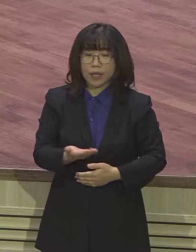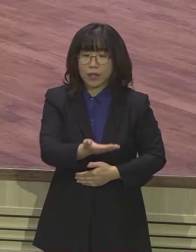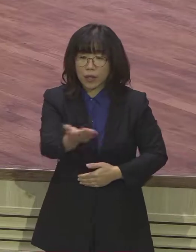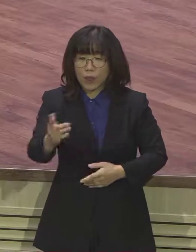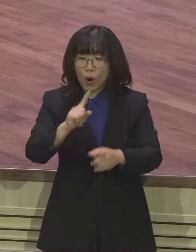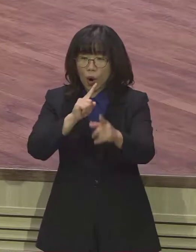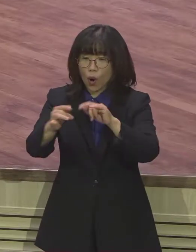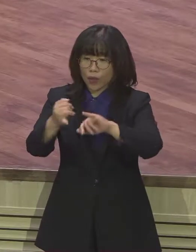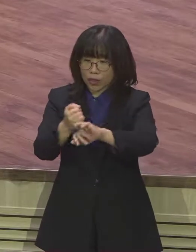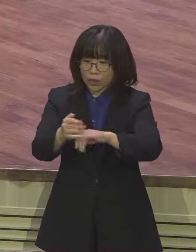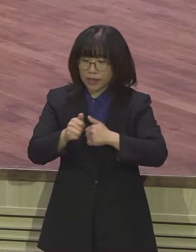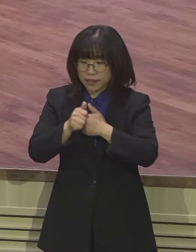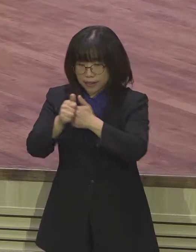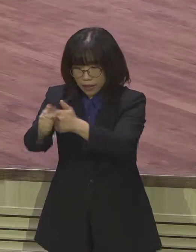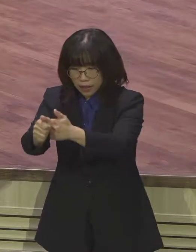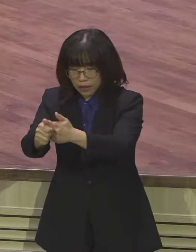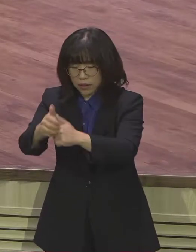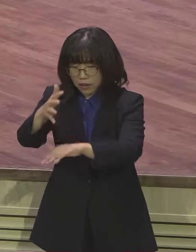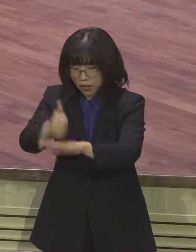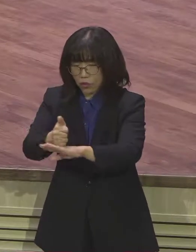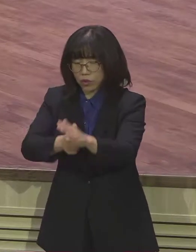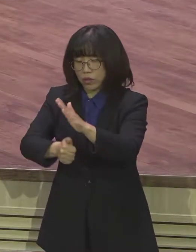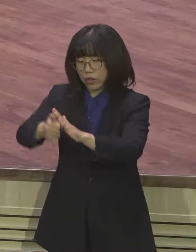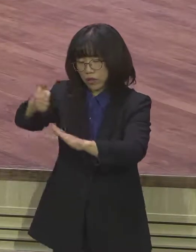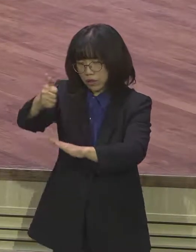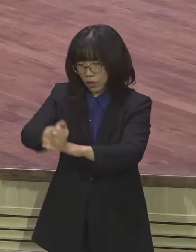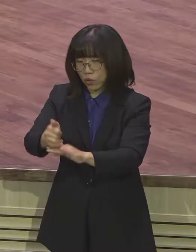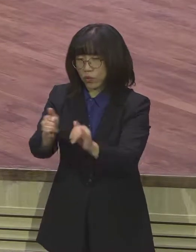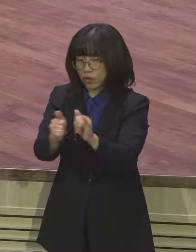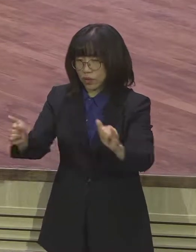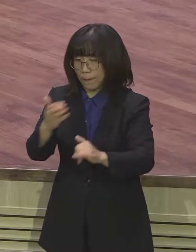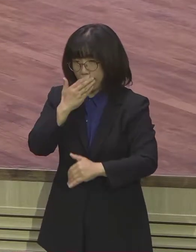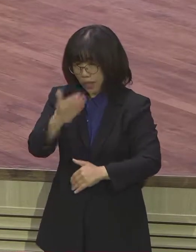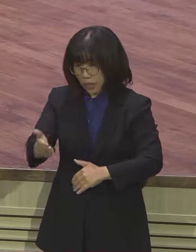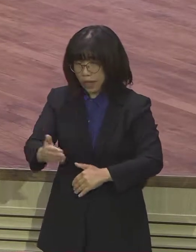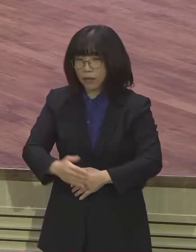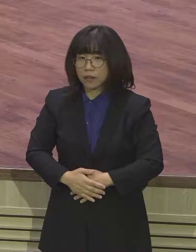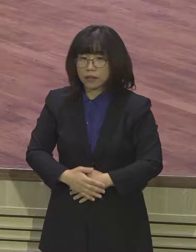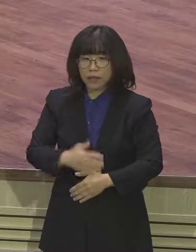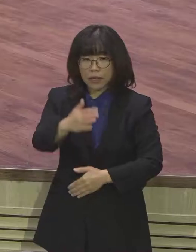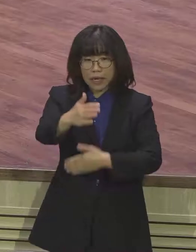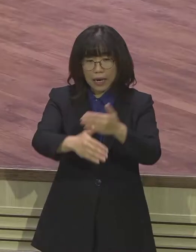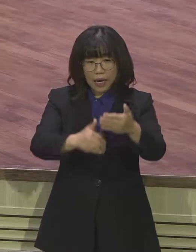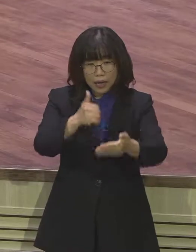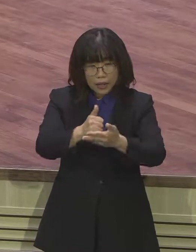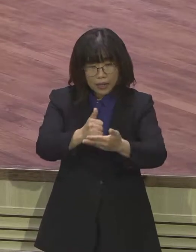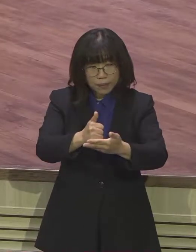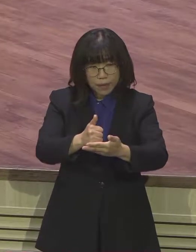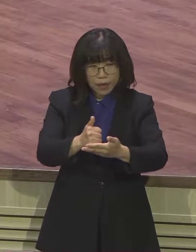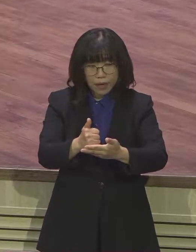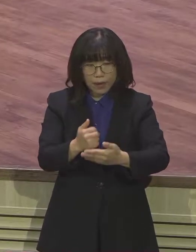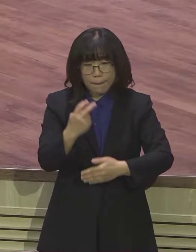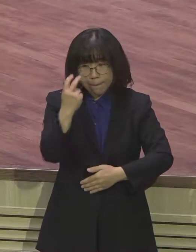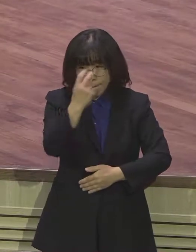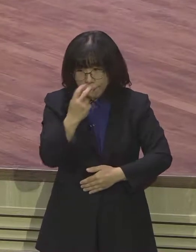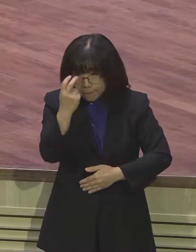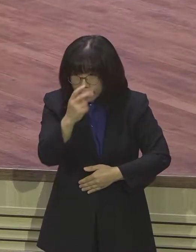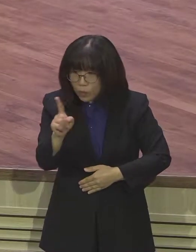바로 성공자의 삶을 살아갈 줄 믿습니다 하나님의 다림줄은 우리의 외모를 보지 않고 오늘 이 시간도